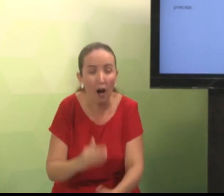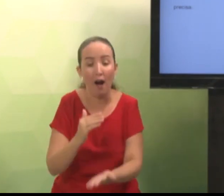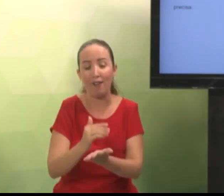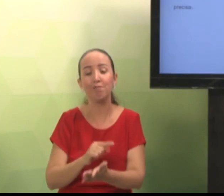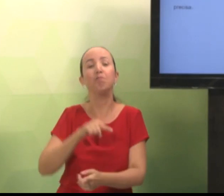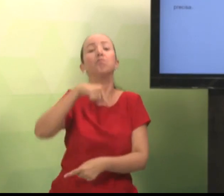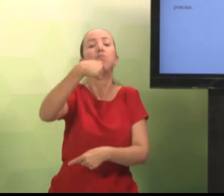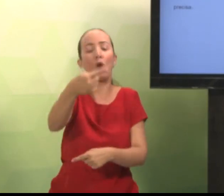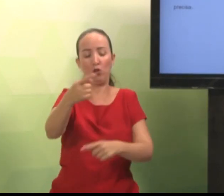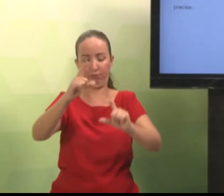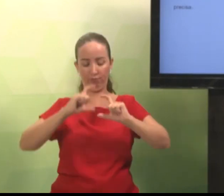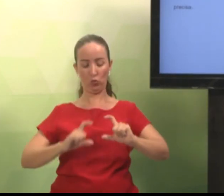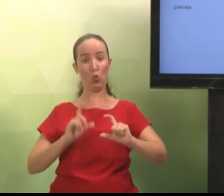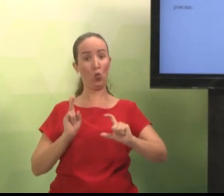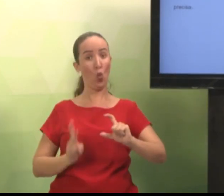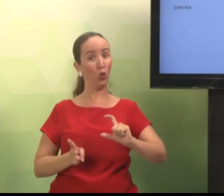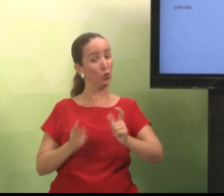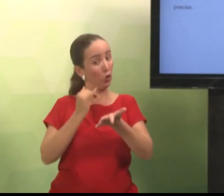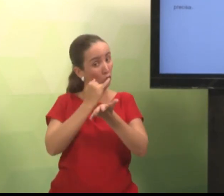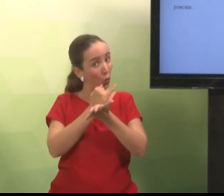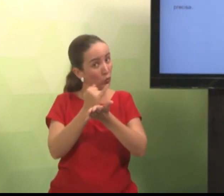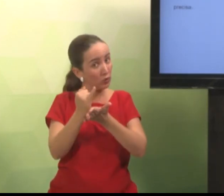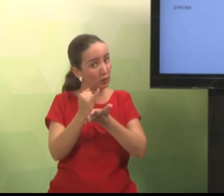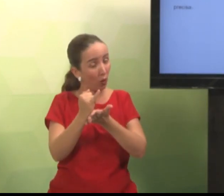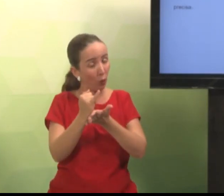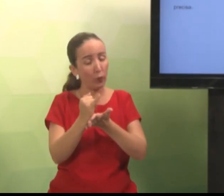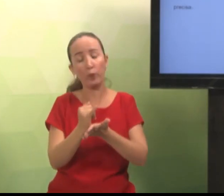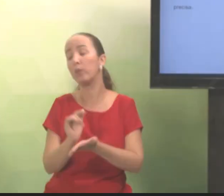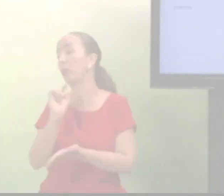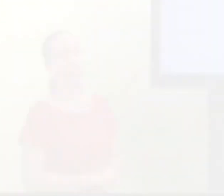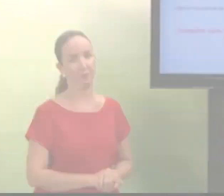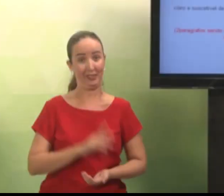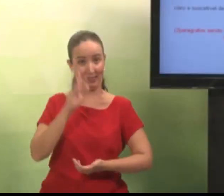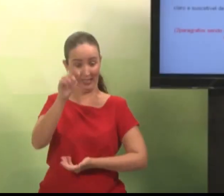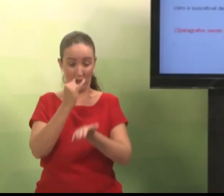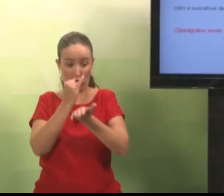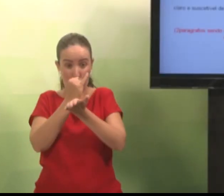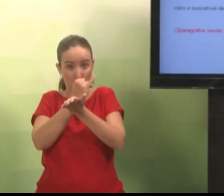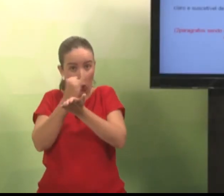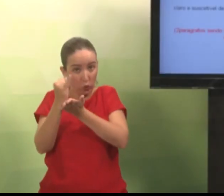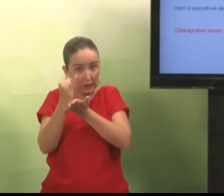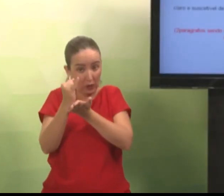finalizar, você vai passar para o próximo parágrafo, que ainda é a introdução.